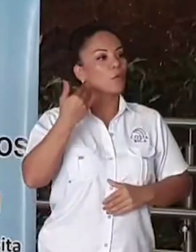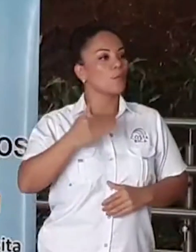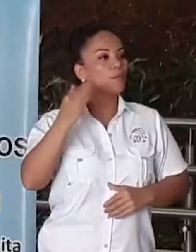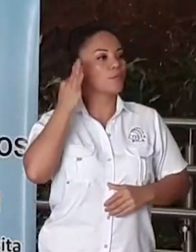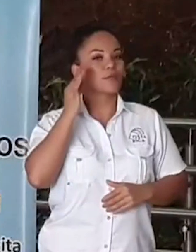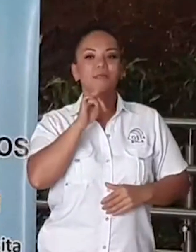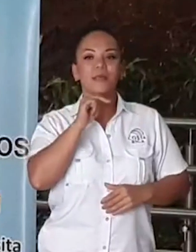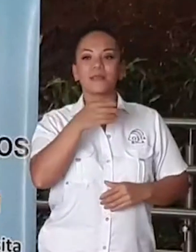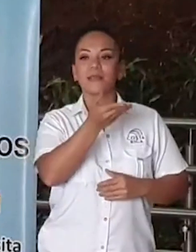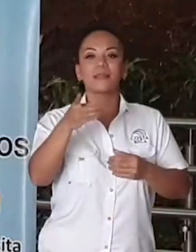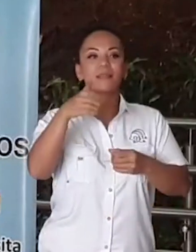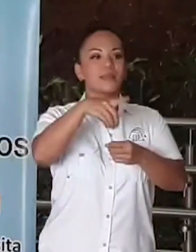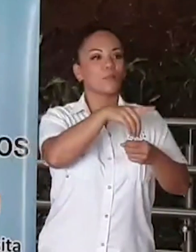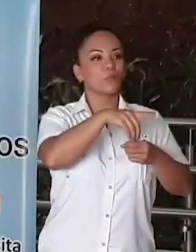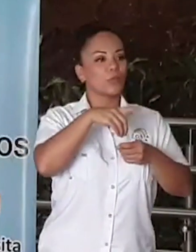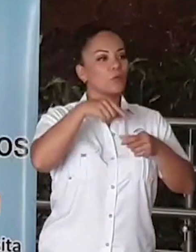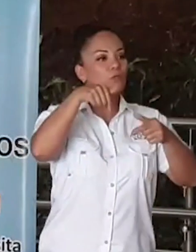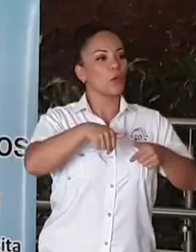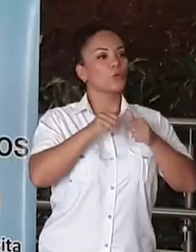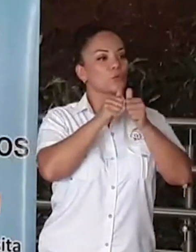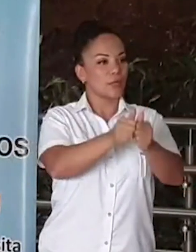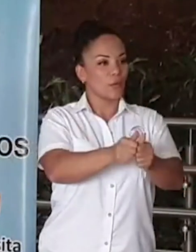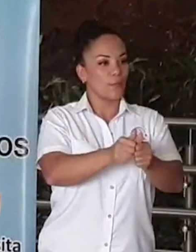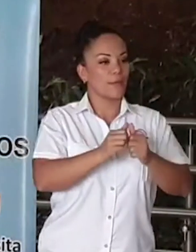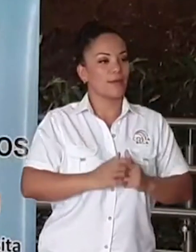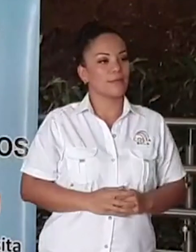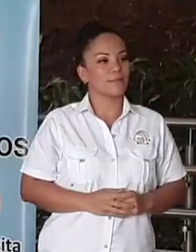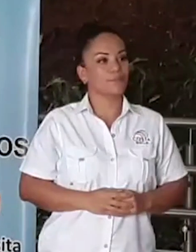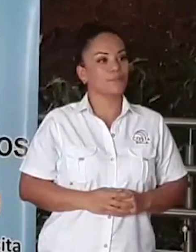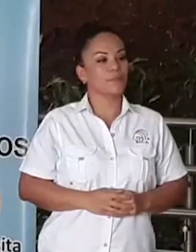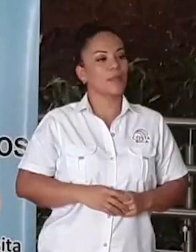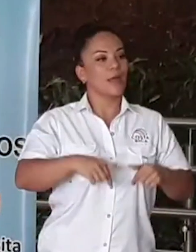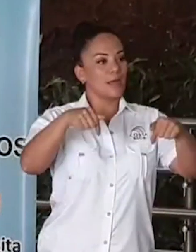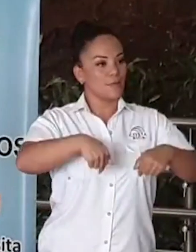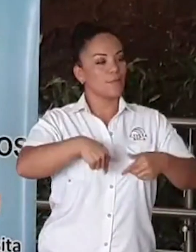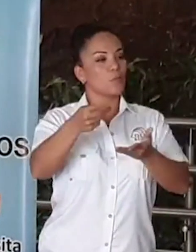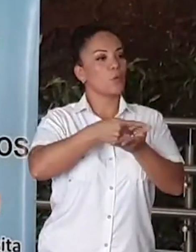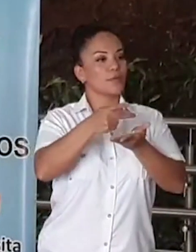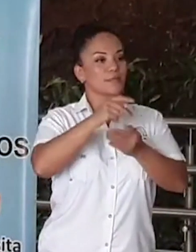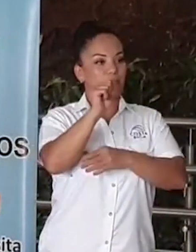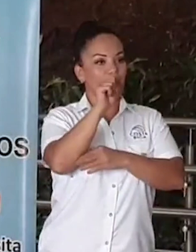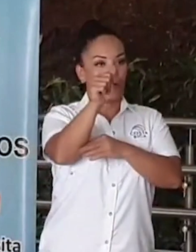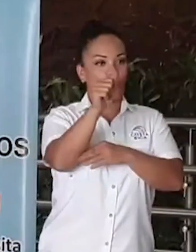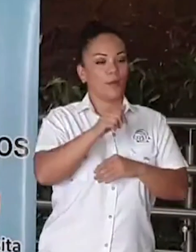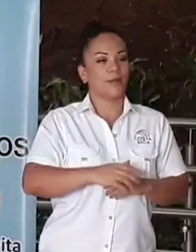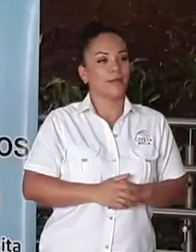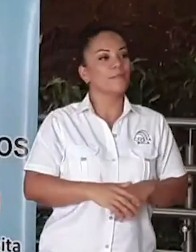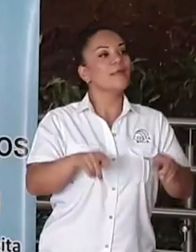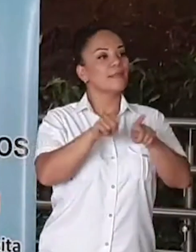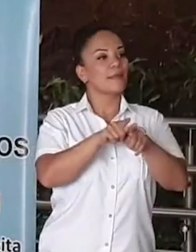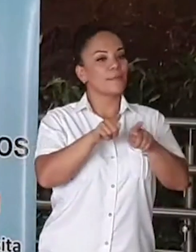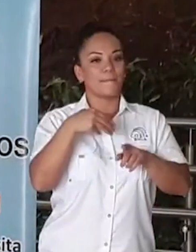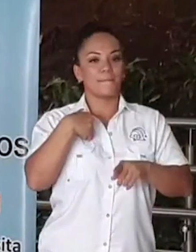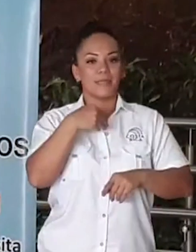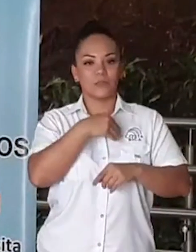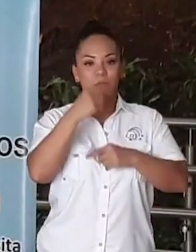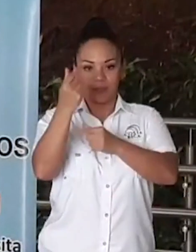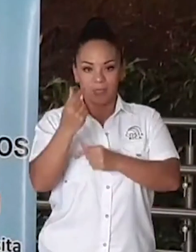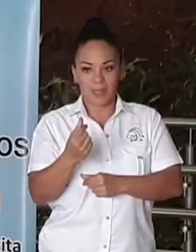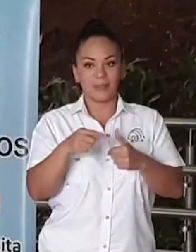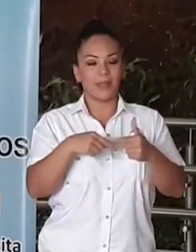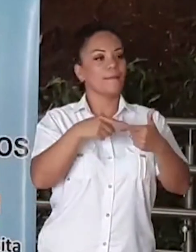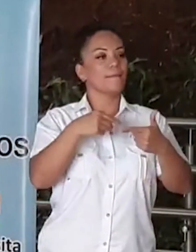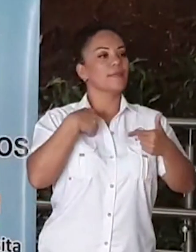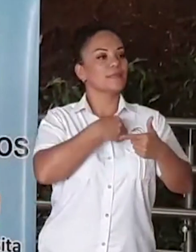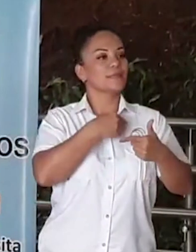diputadas que nos acompañan hoy de la provincia de Alajuela, así como al Ministro de Hacienda, la Ministra